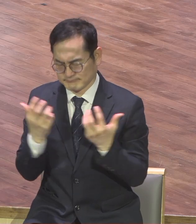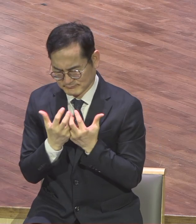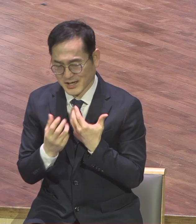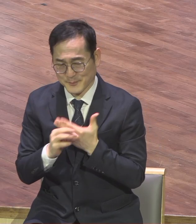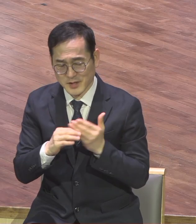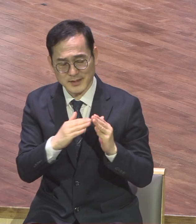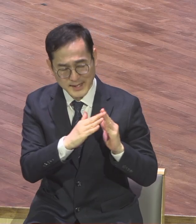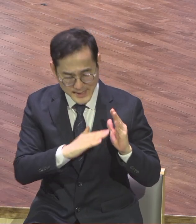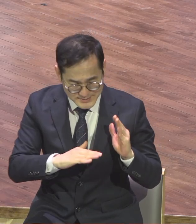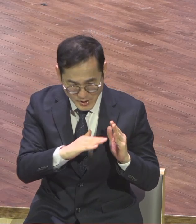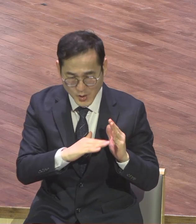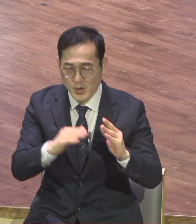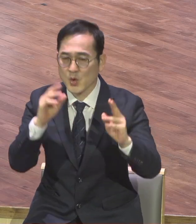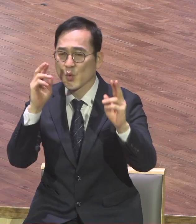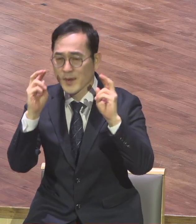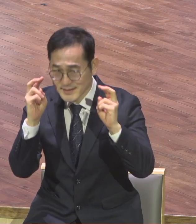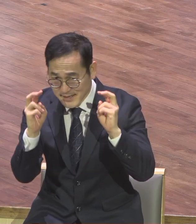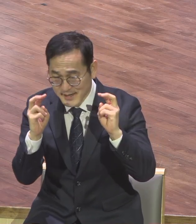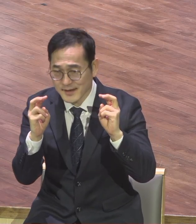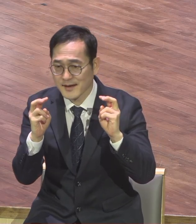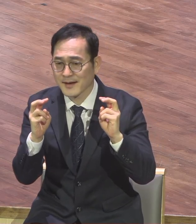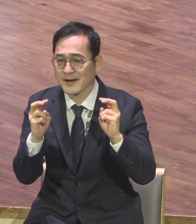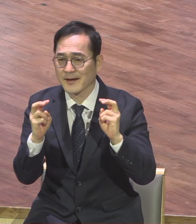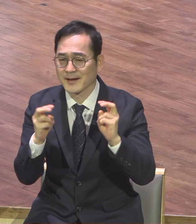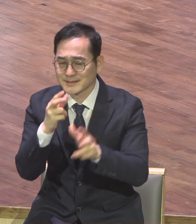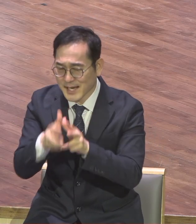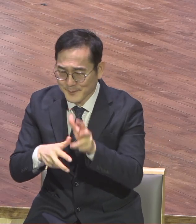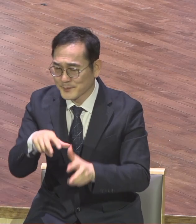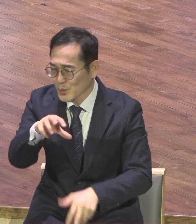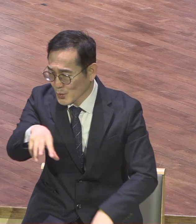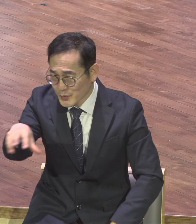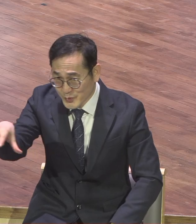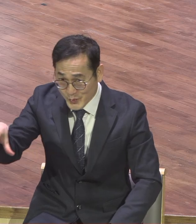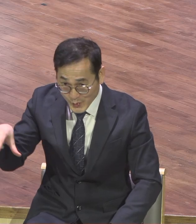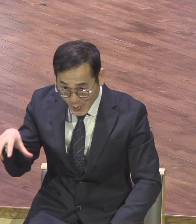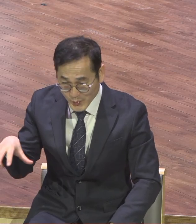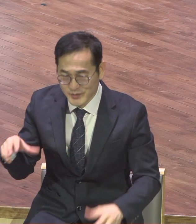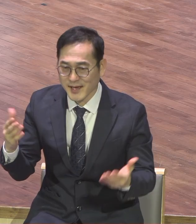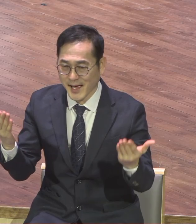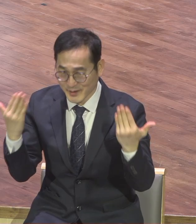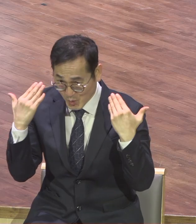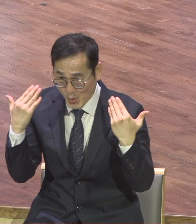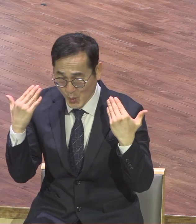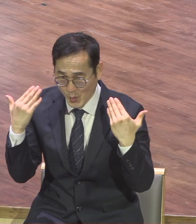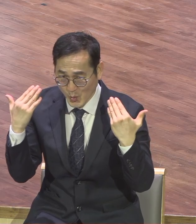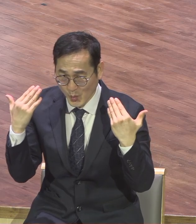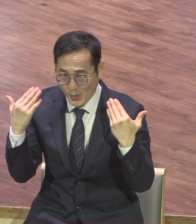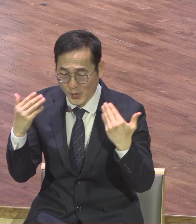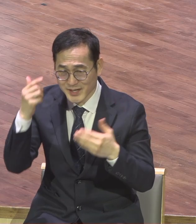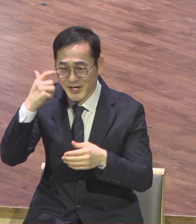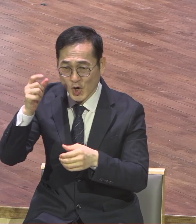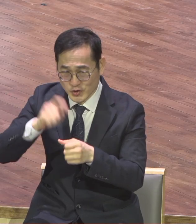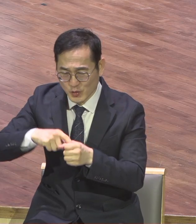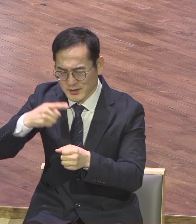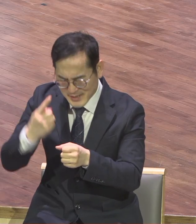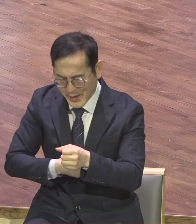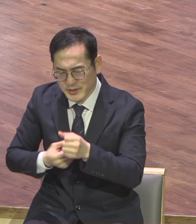직장에서 사업장에서 학교에서 영적 영향력을 입히지